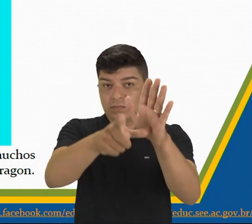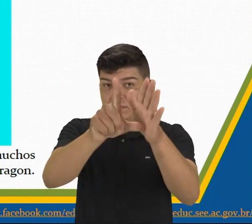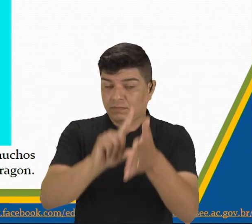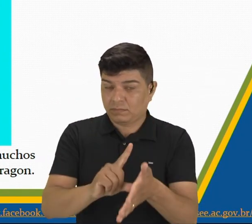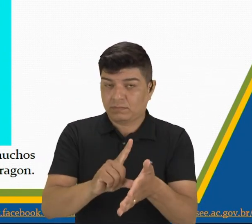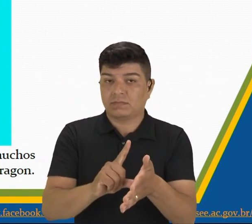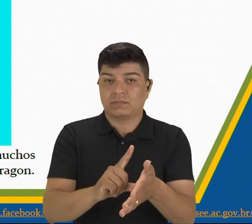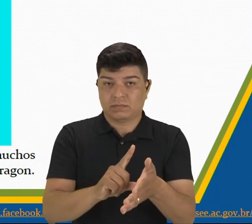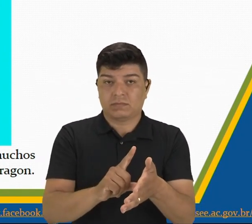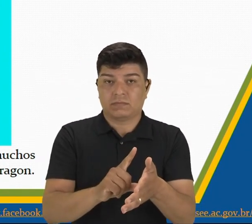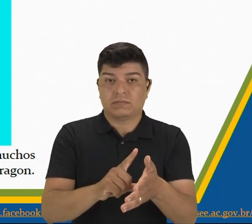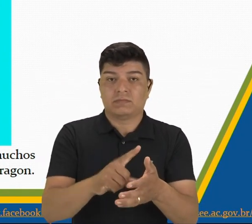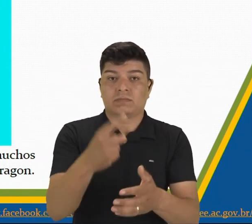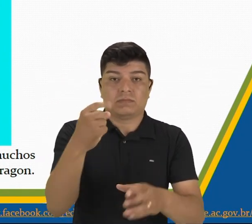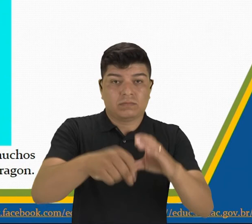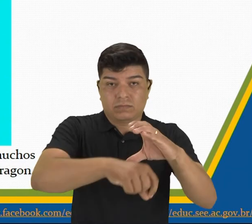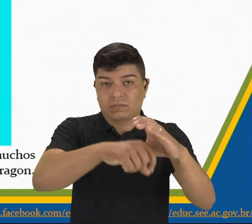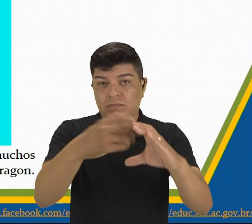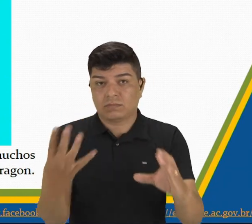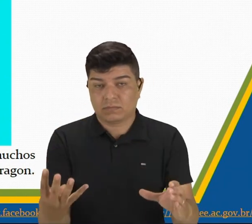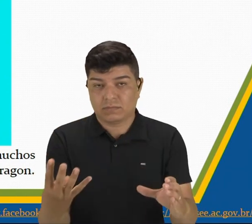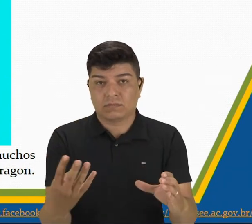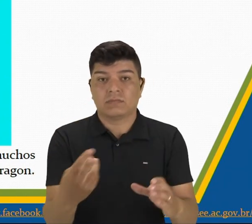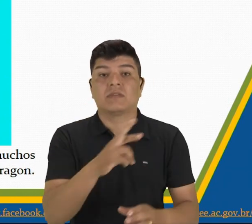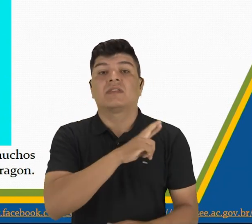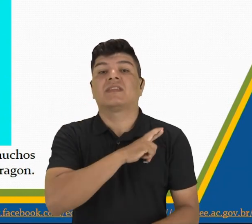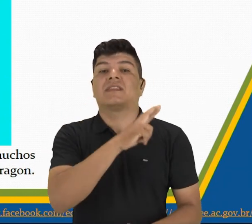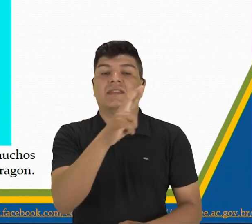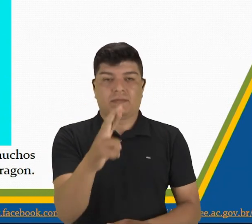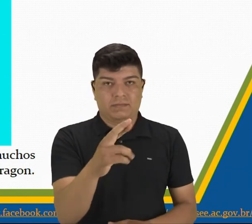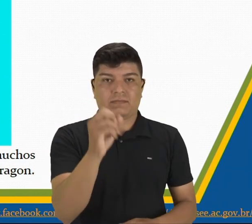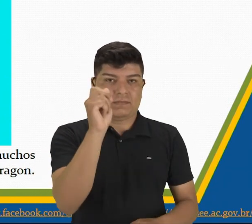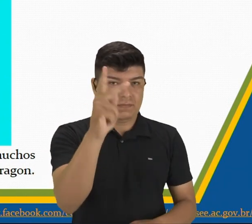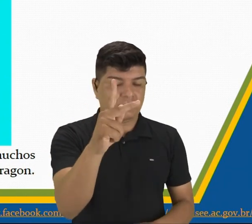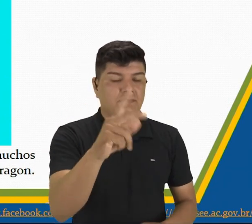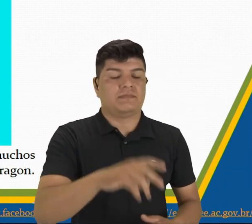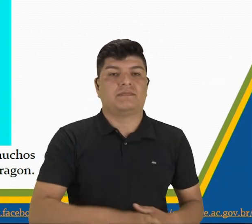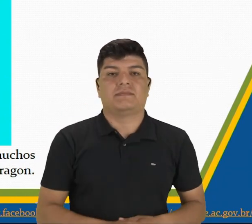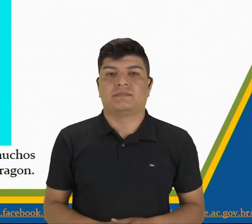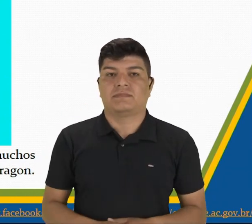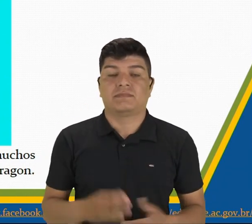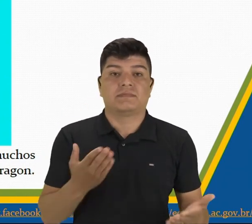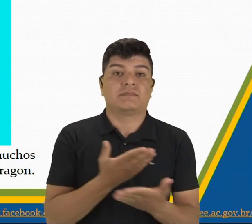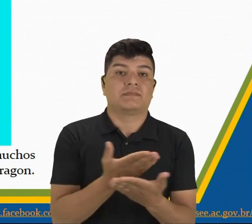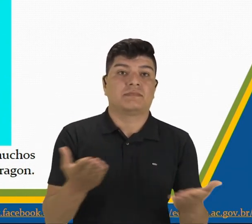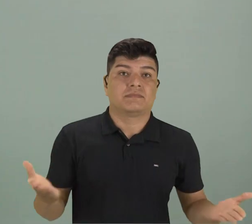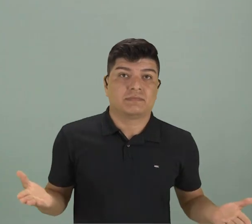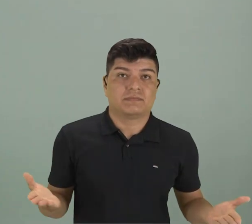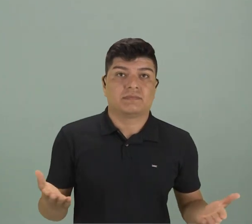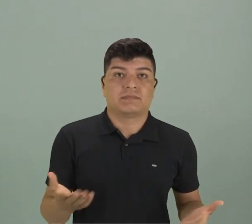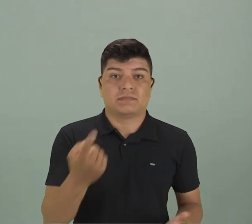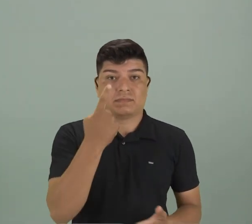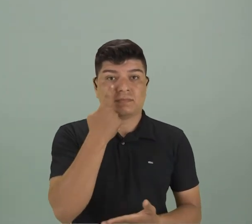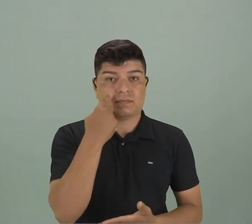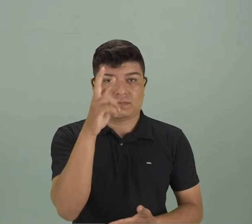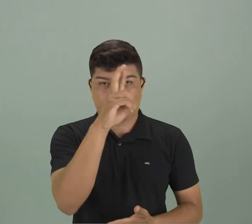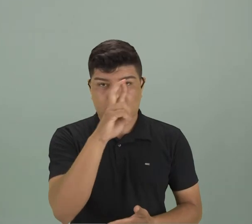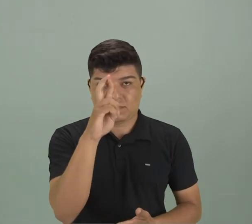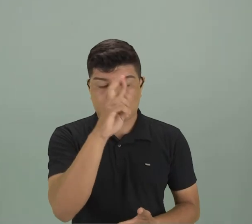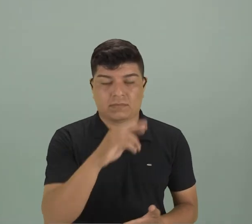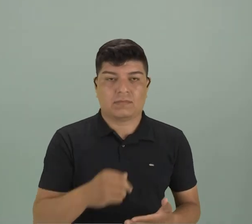Una de las características de la leyenda es la religiosidad, ok? Entonces, gente, en la observación,